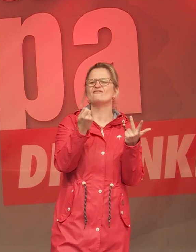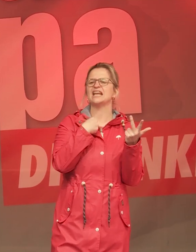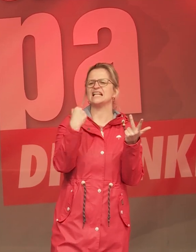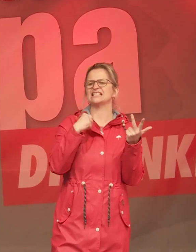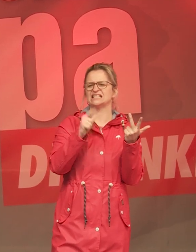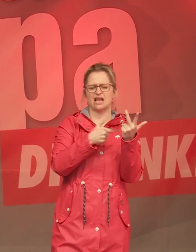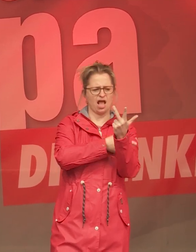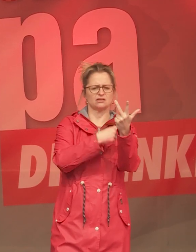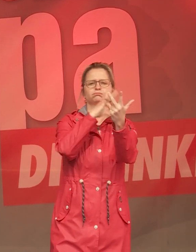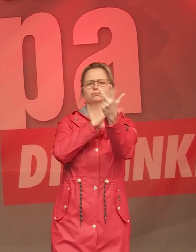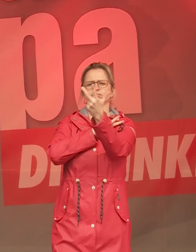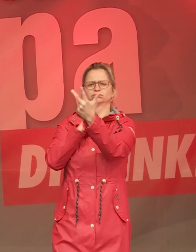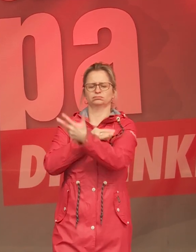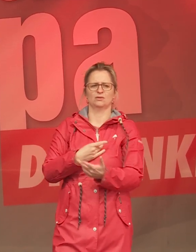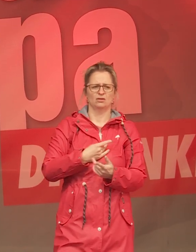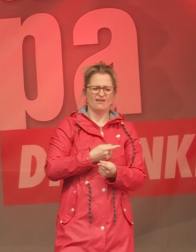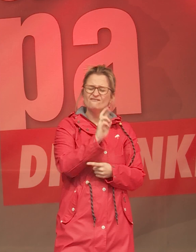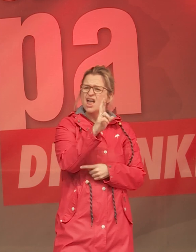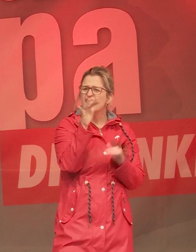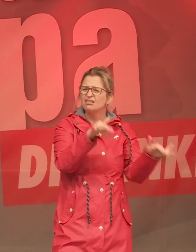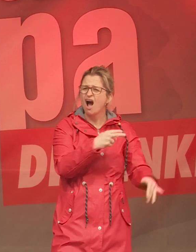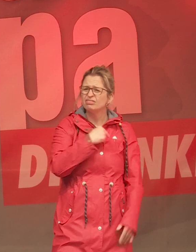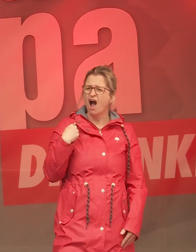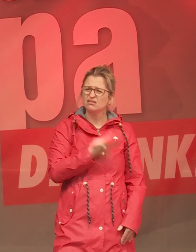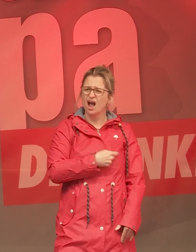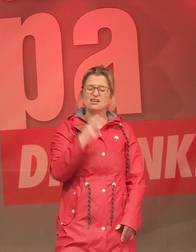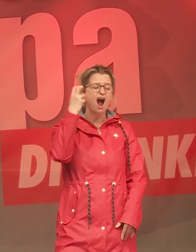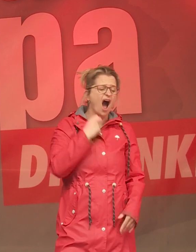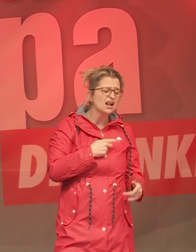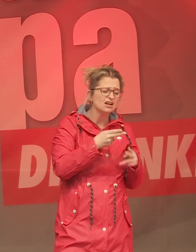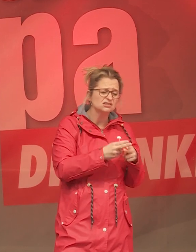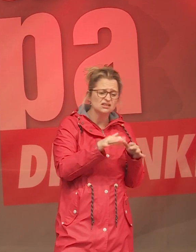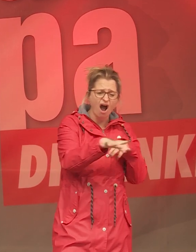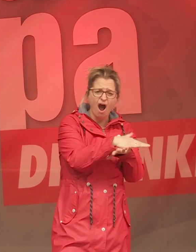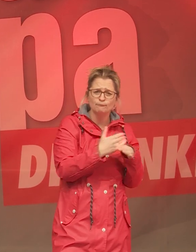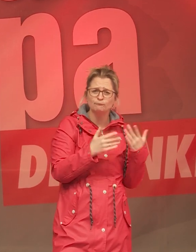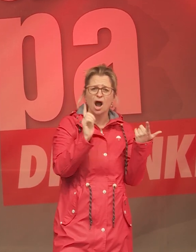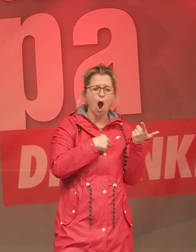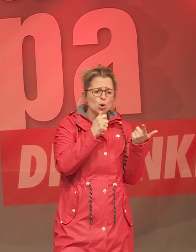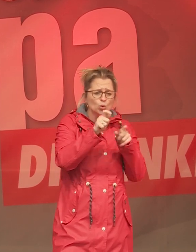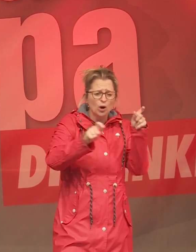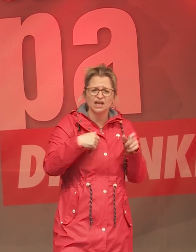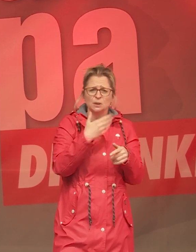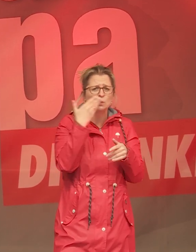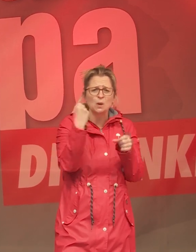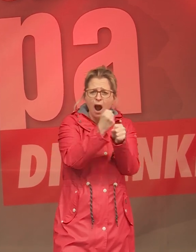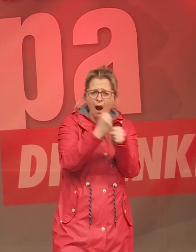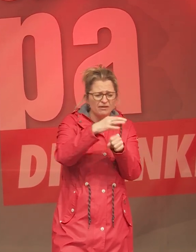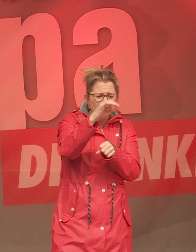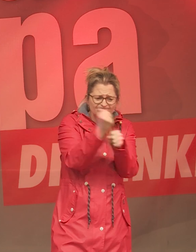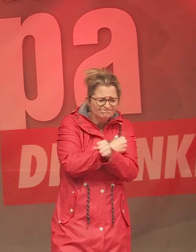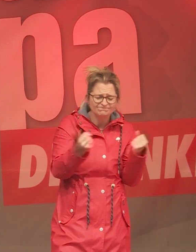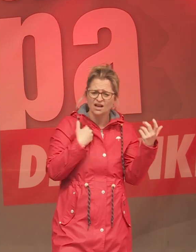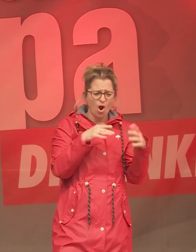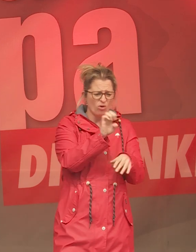wird nicht geholfen? Den Leuten, die in Altersarmut leben, die Leute, die im Niedriglohnsektor sind, die Jugendlichen, die keine Arbeit finden in der